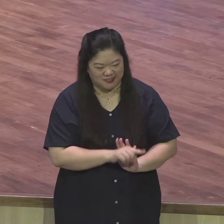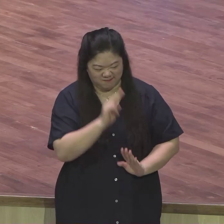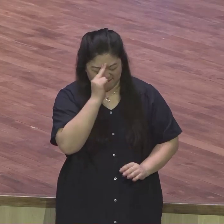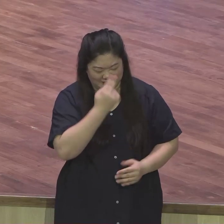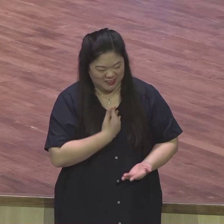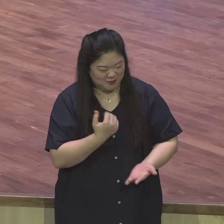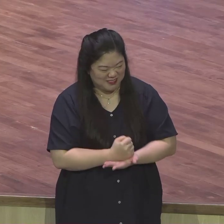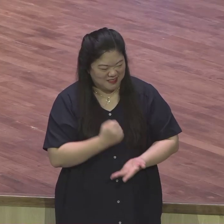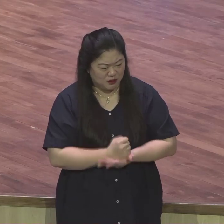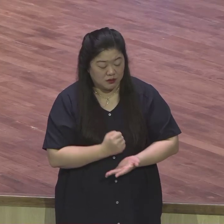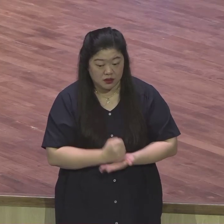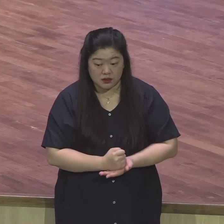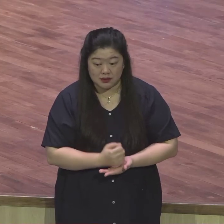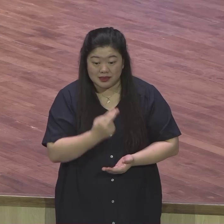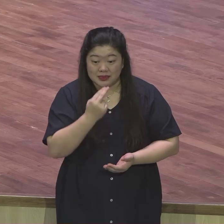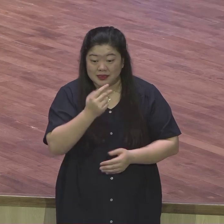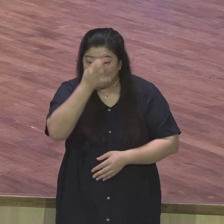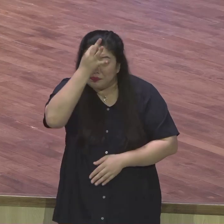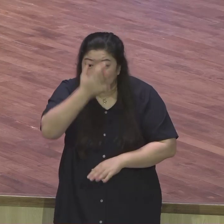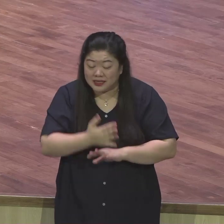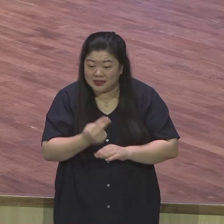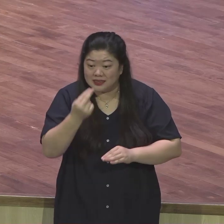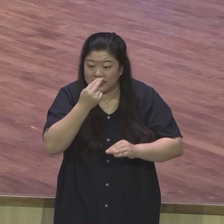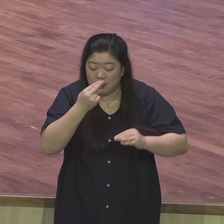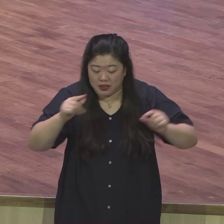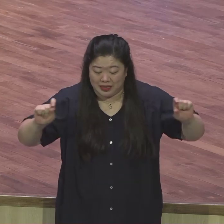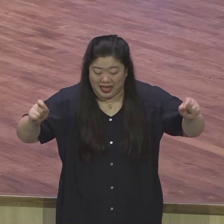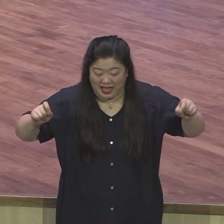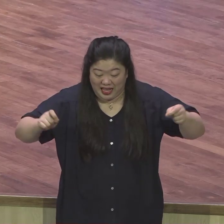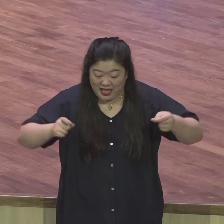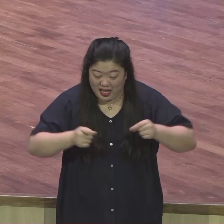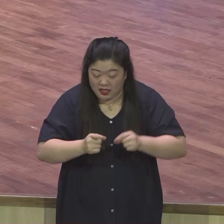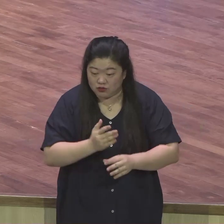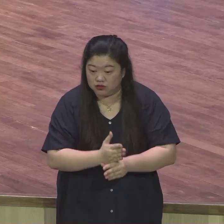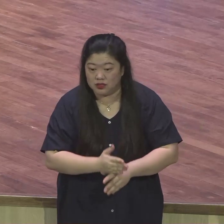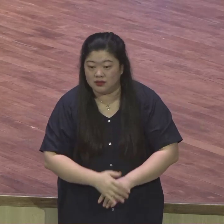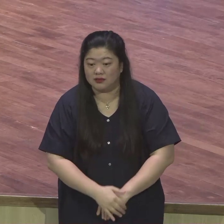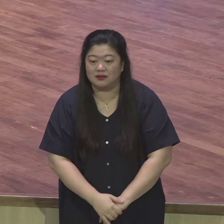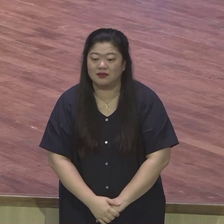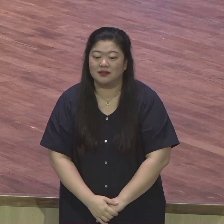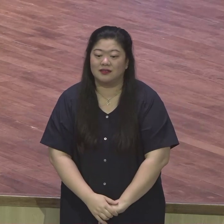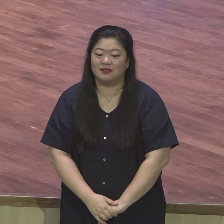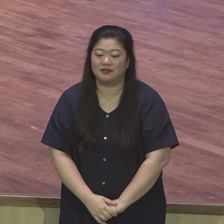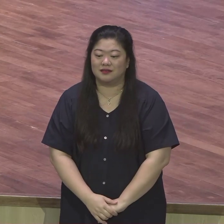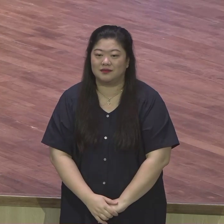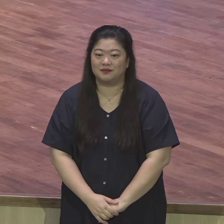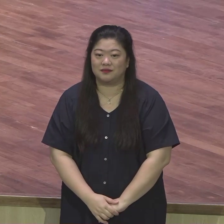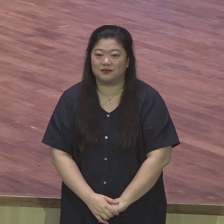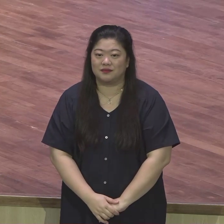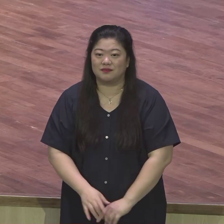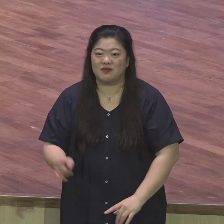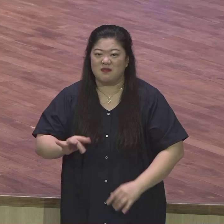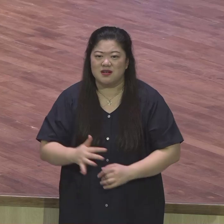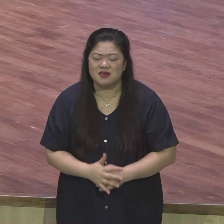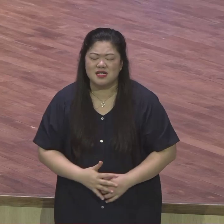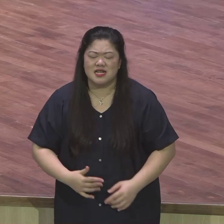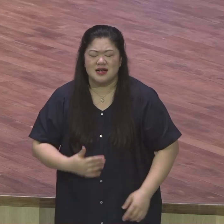빨리 죽을라면 계속 그렇게 살아요. 내성적인 사람 속으로 이렇게 빨리